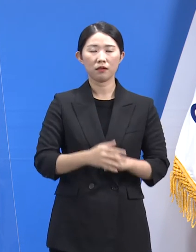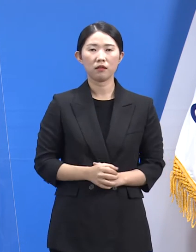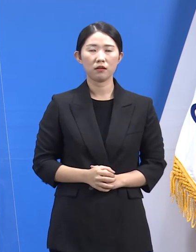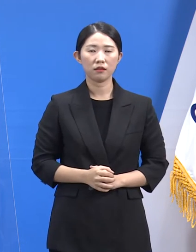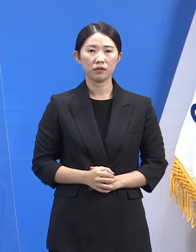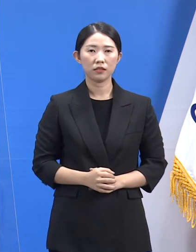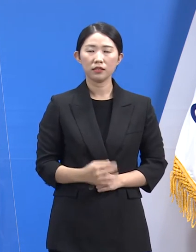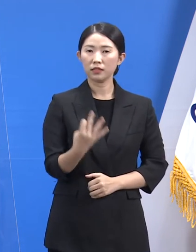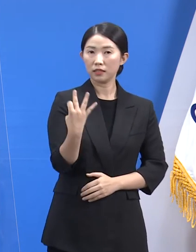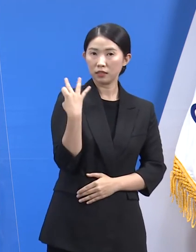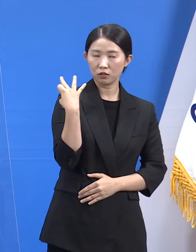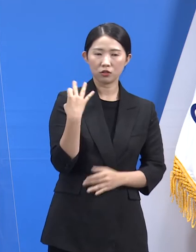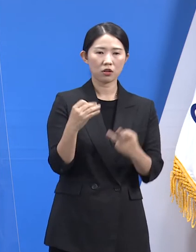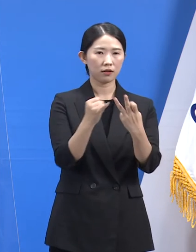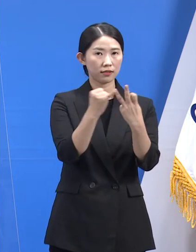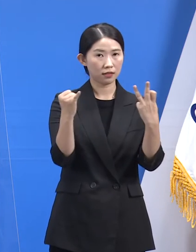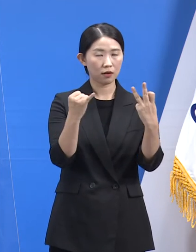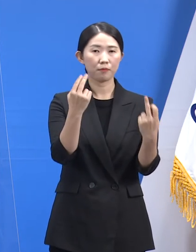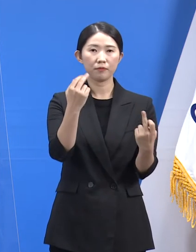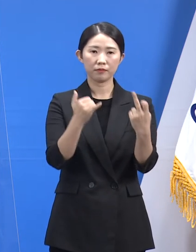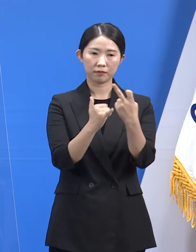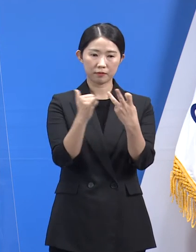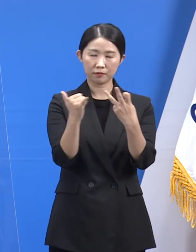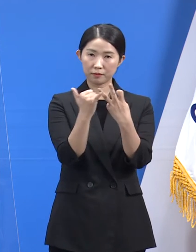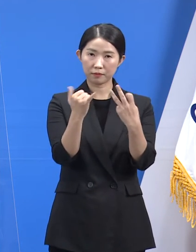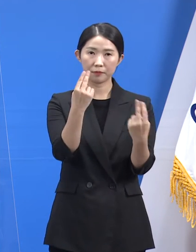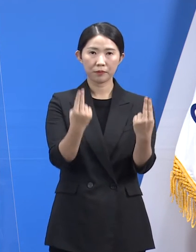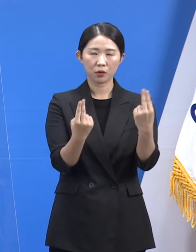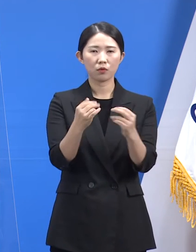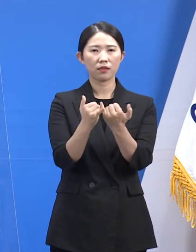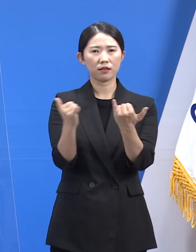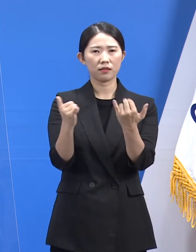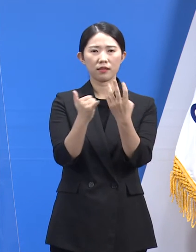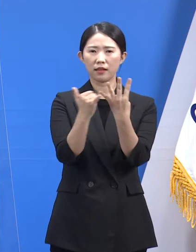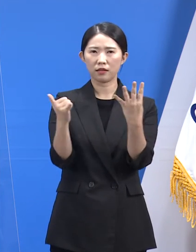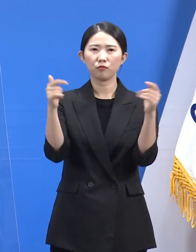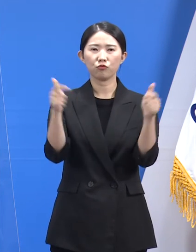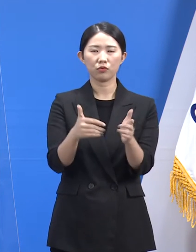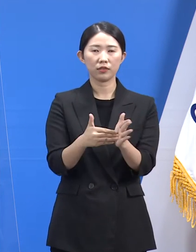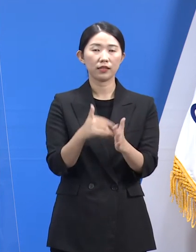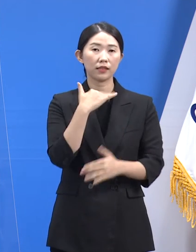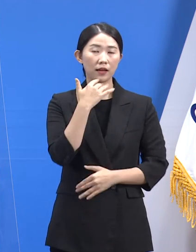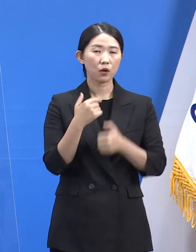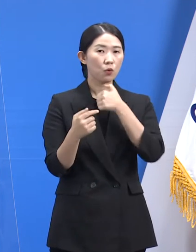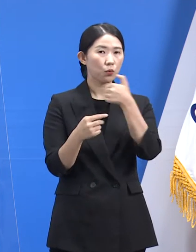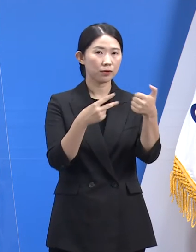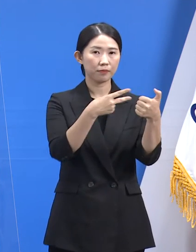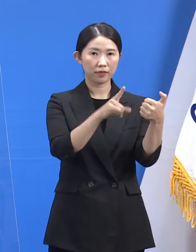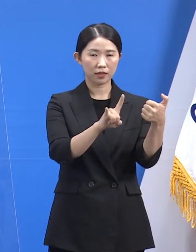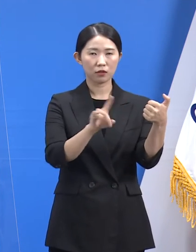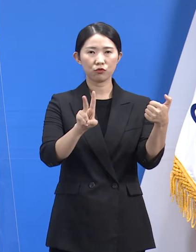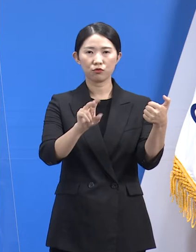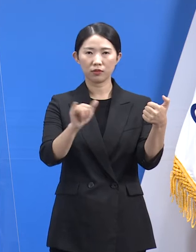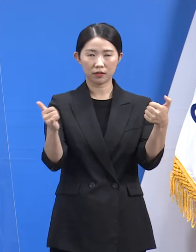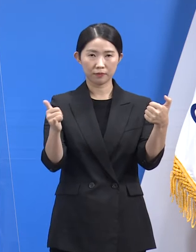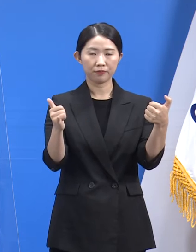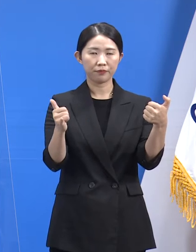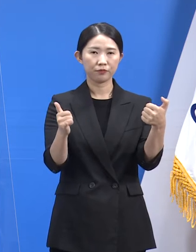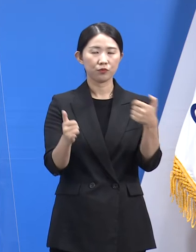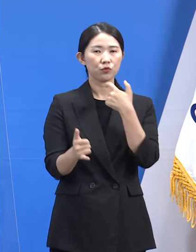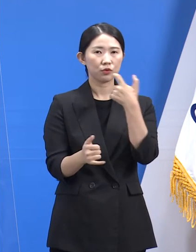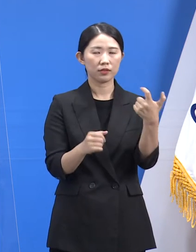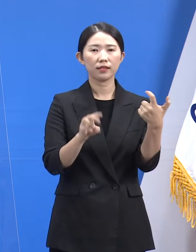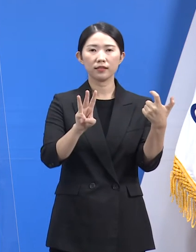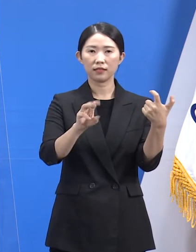이는 전주 13명보다 4명 감소한 수치입니다. 연령별로 보면 50대 2명, 60대 3명,